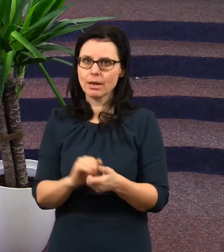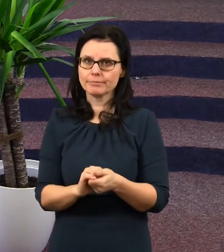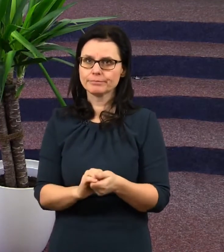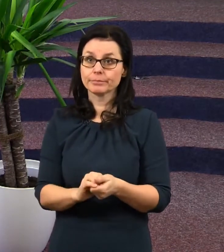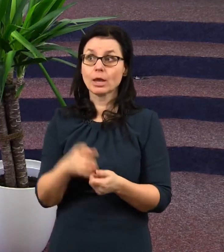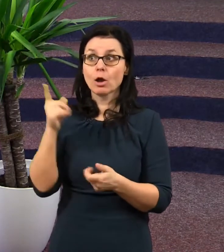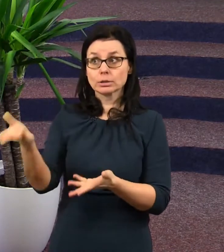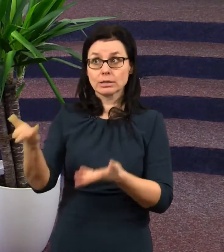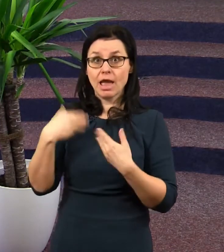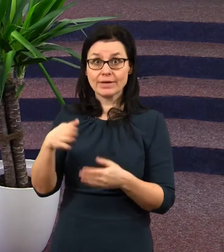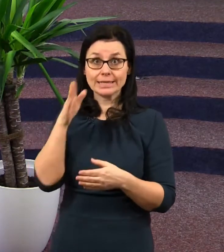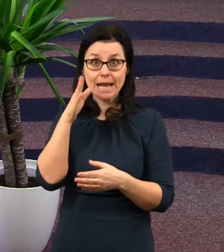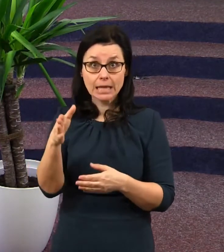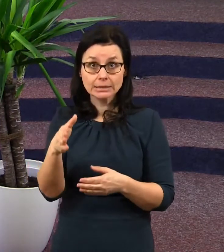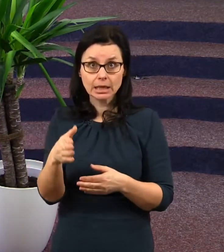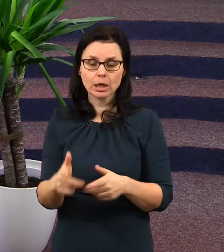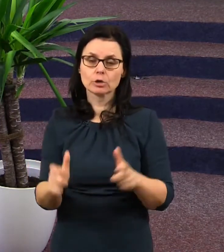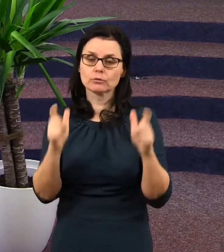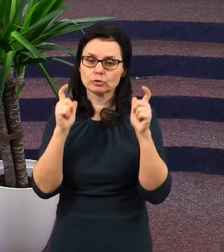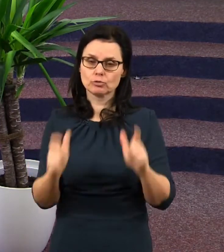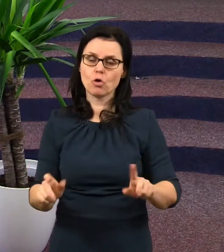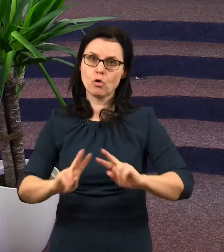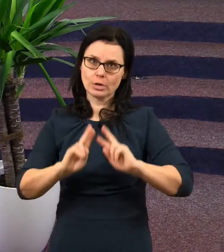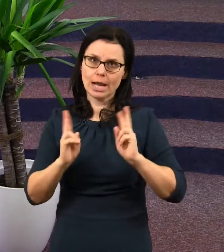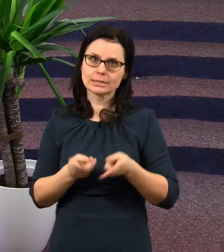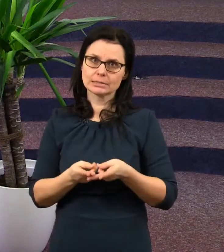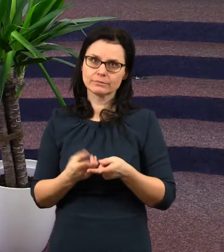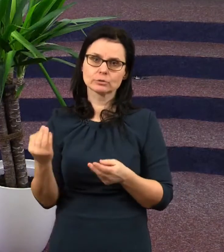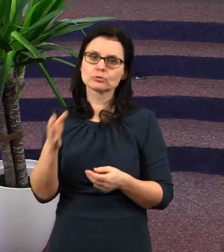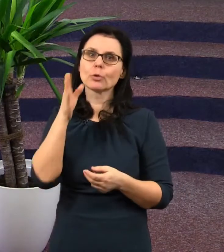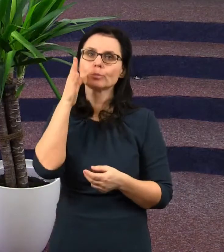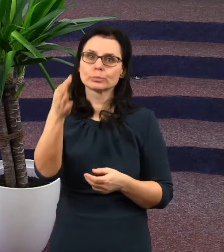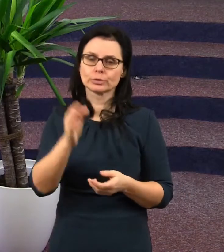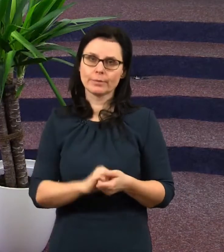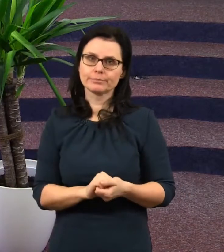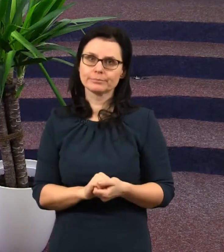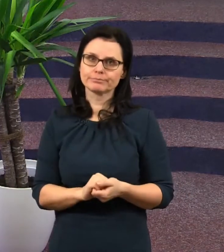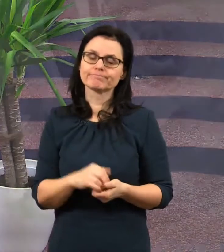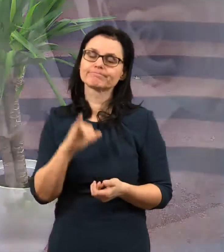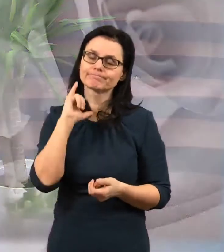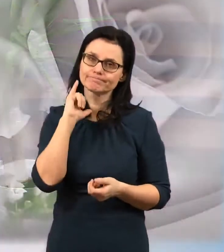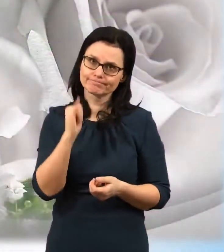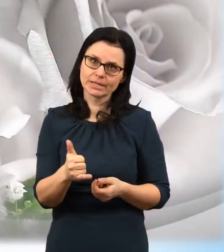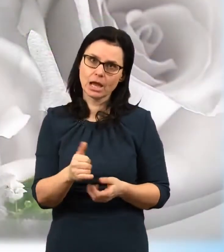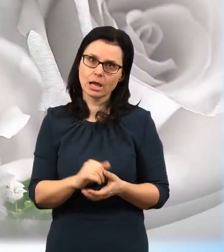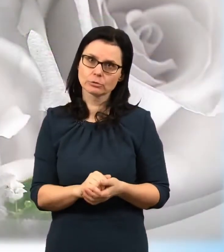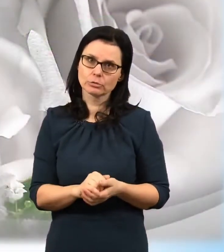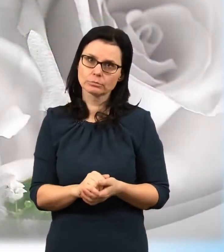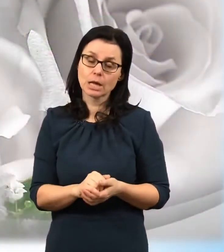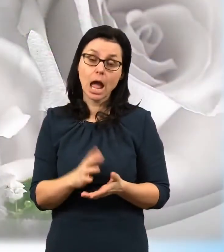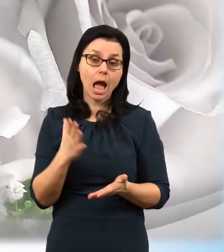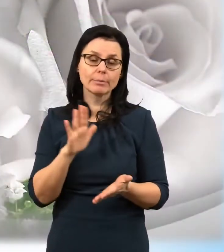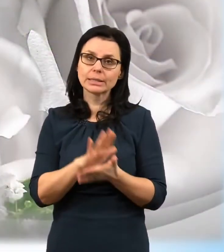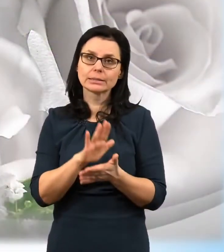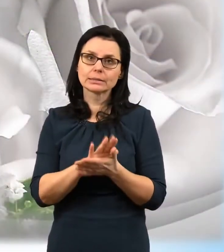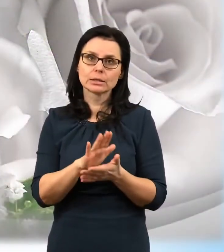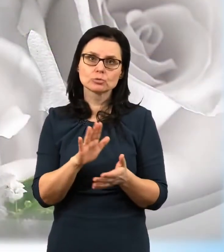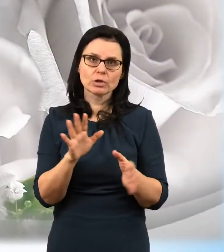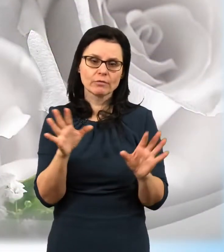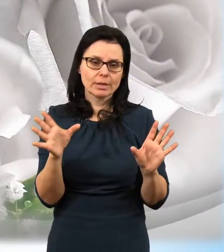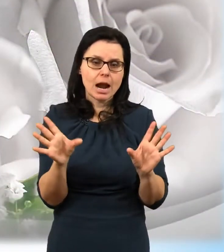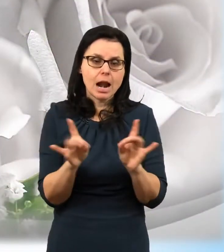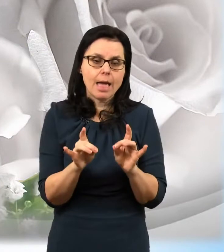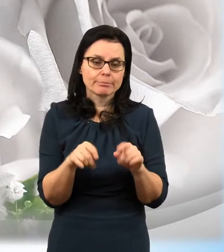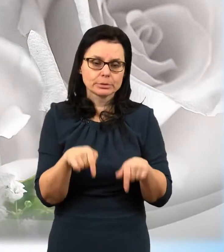kterou máme v ten dokonalý svět, který je před námi. Ano, nezabidleme se příliš tady,